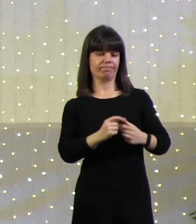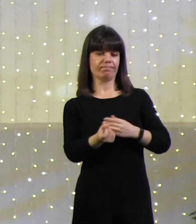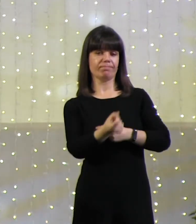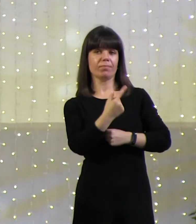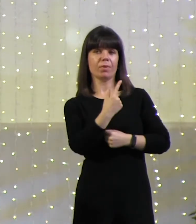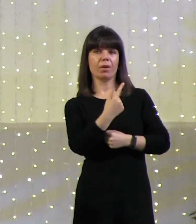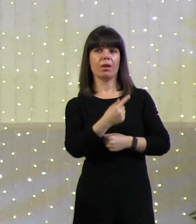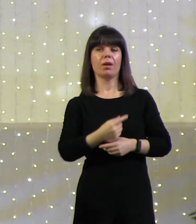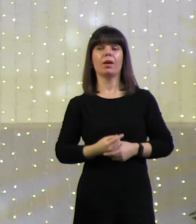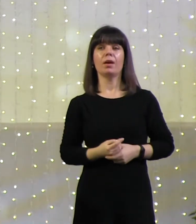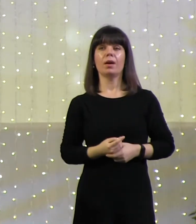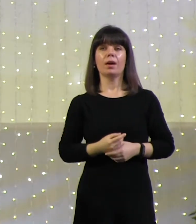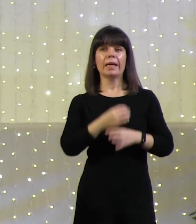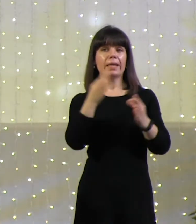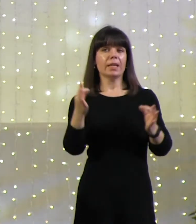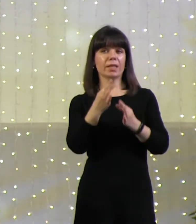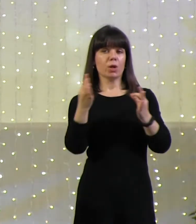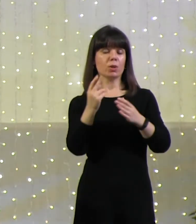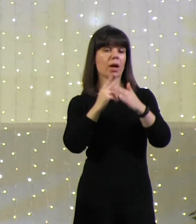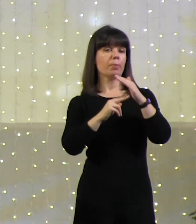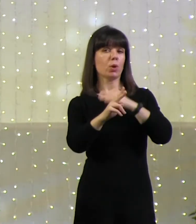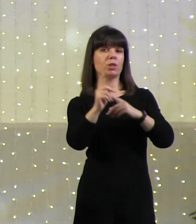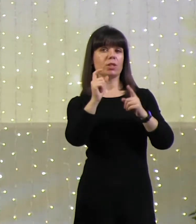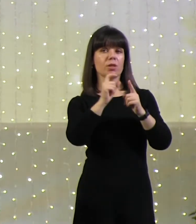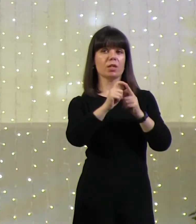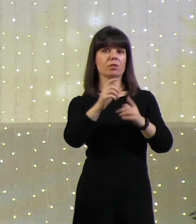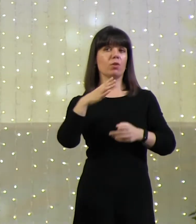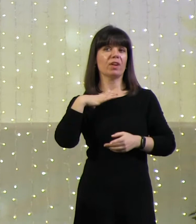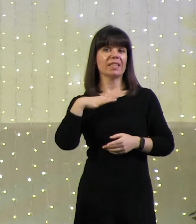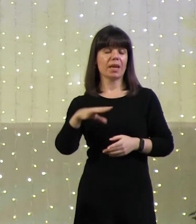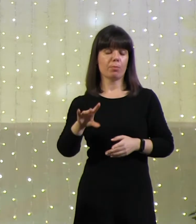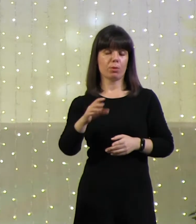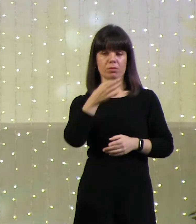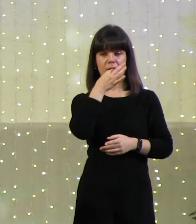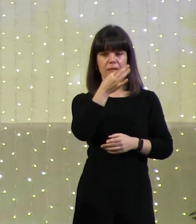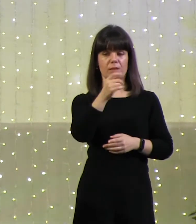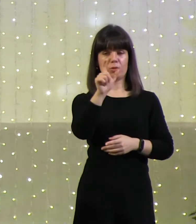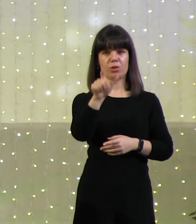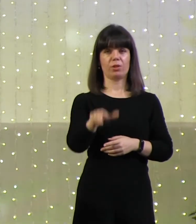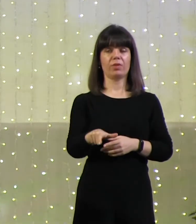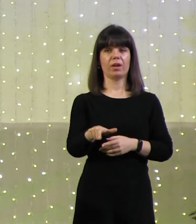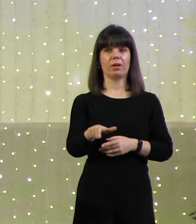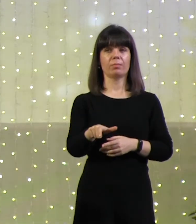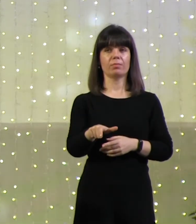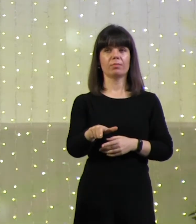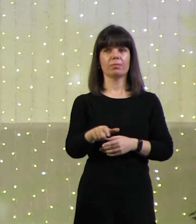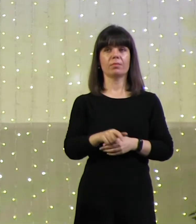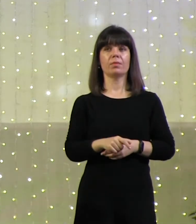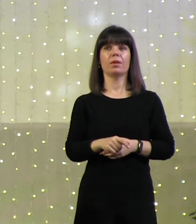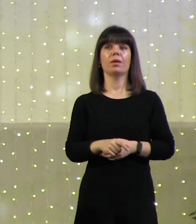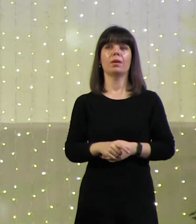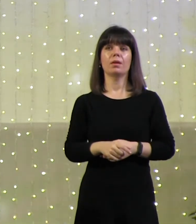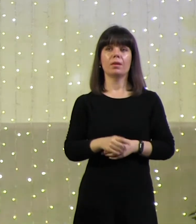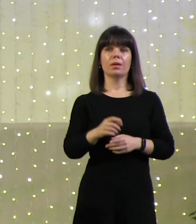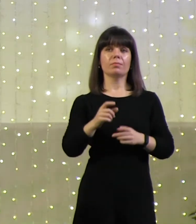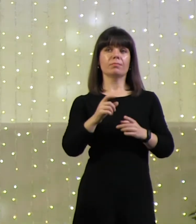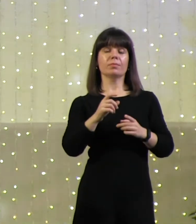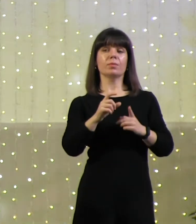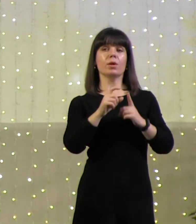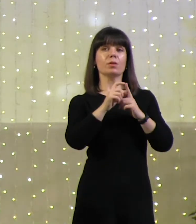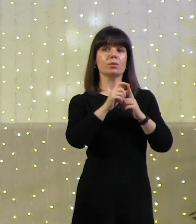Ибо никогда пророческое слово не было произнесено по воле человеческой, но изрекали его